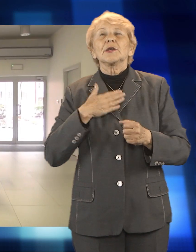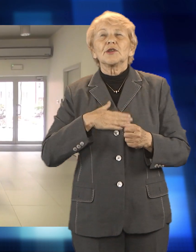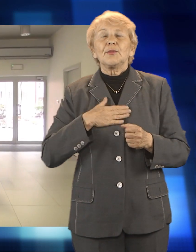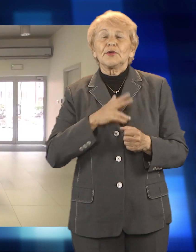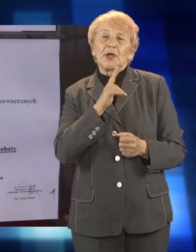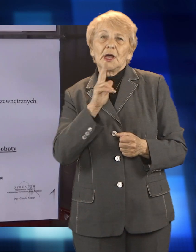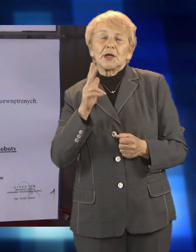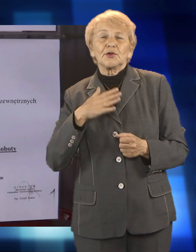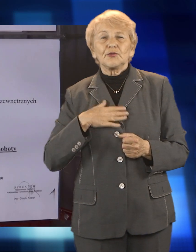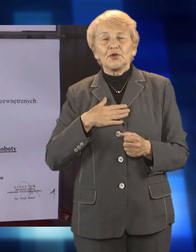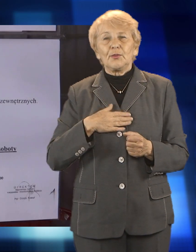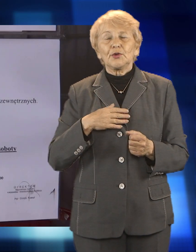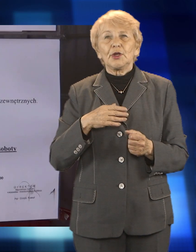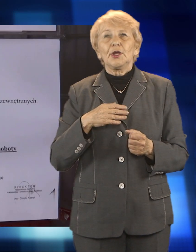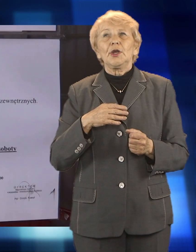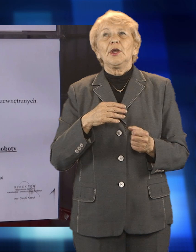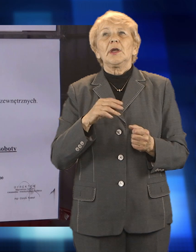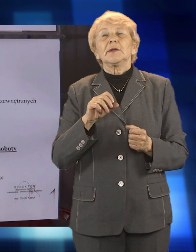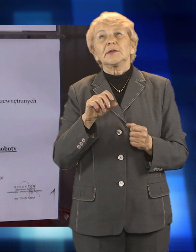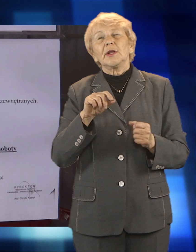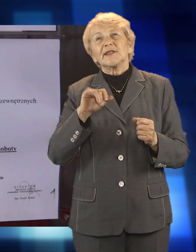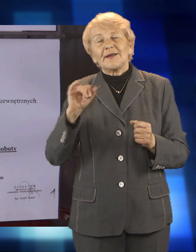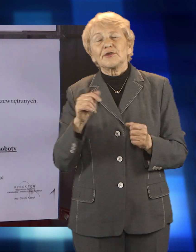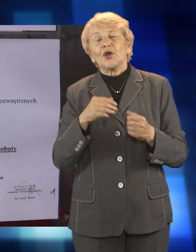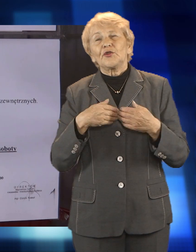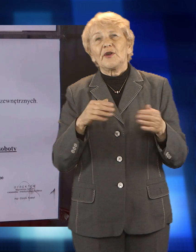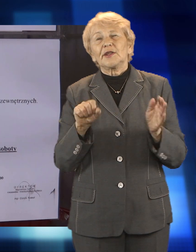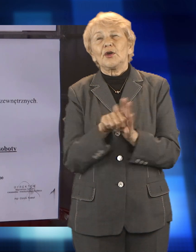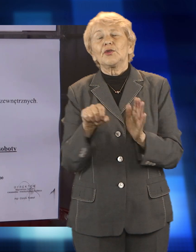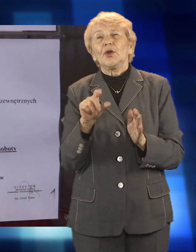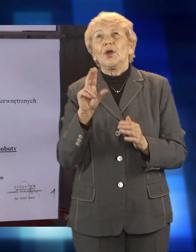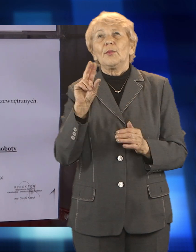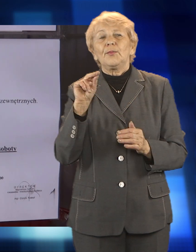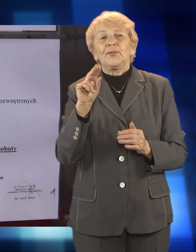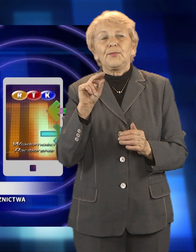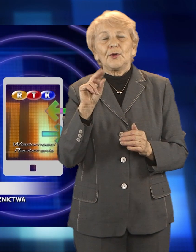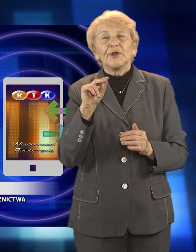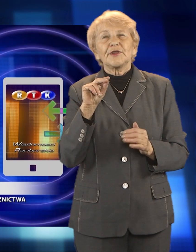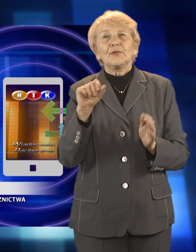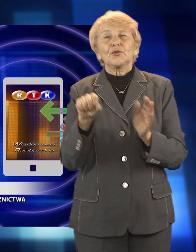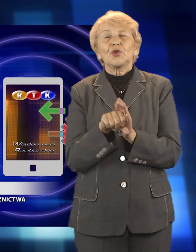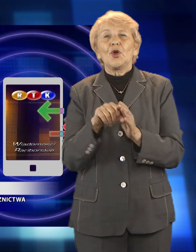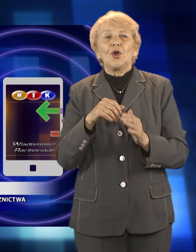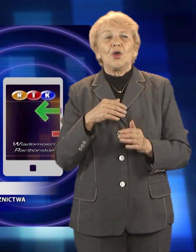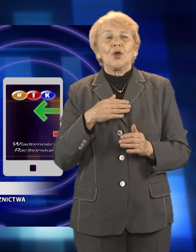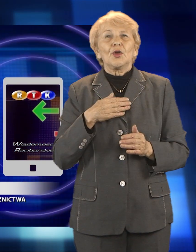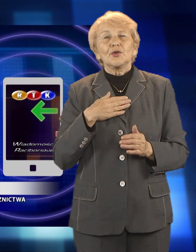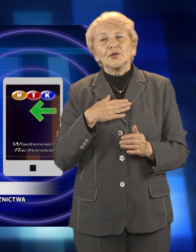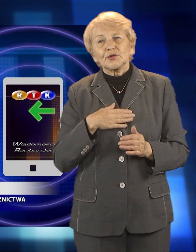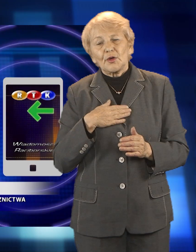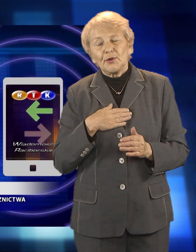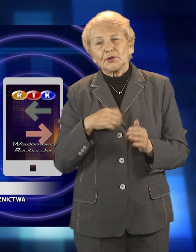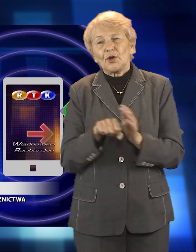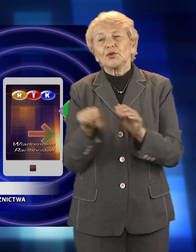tu została działalność Laboratorium Komercyjnego. Od poniedziałku do soboty, we wszystkie soboty